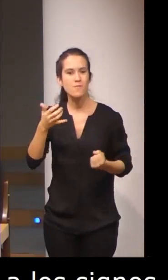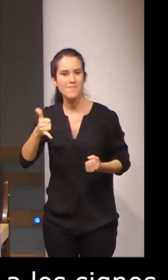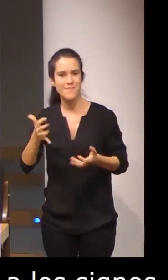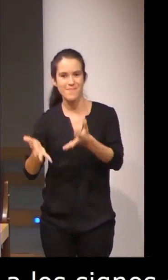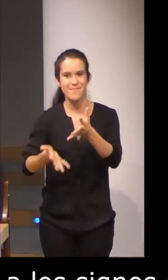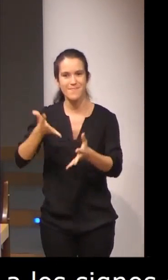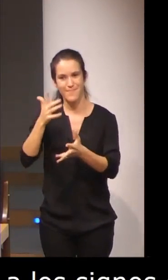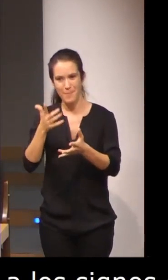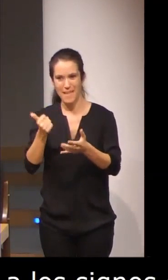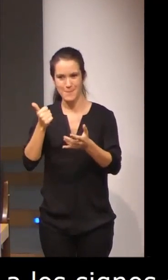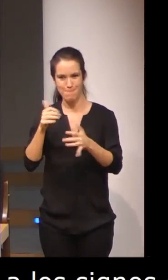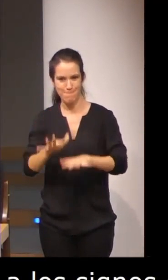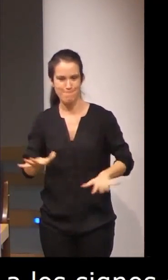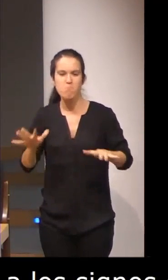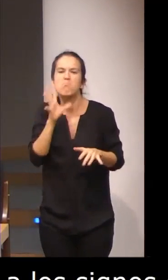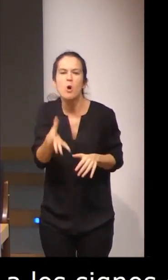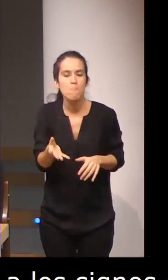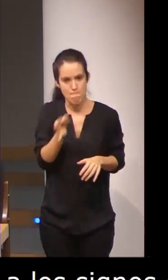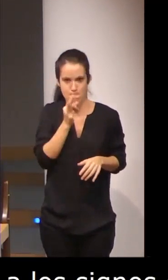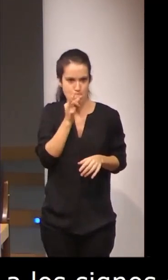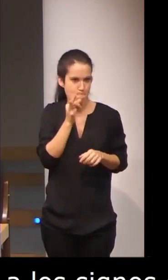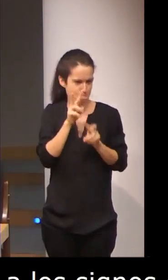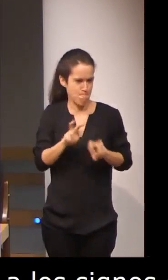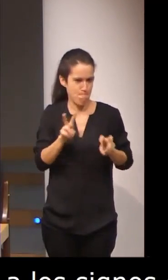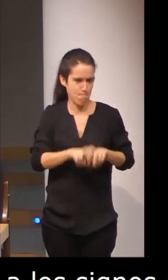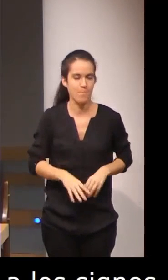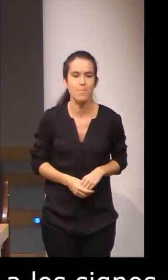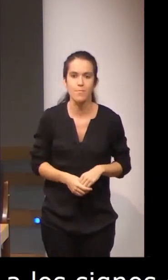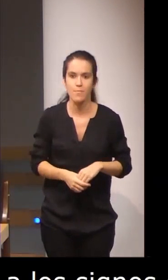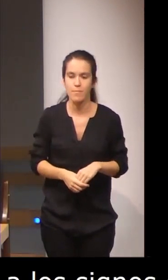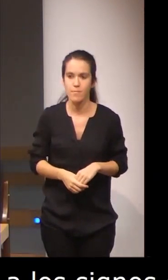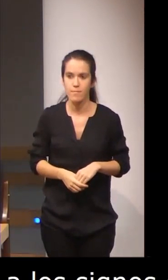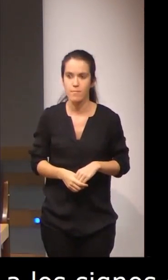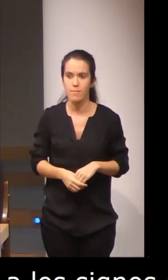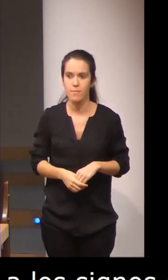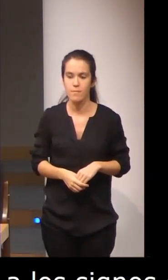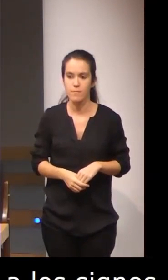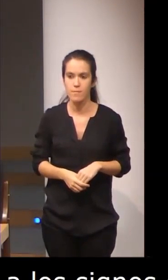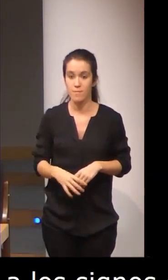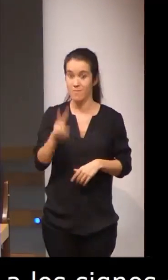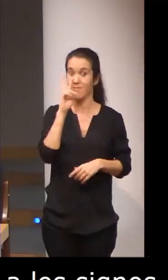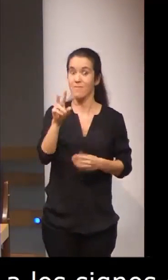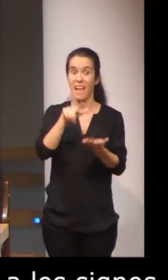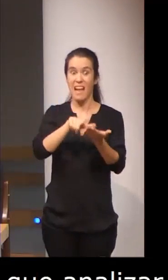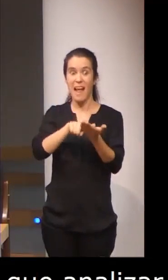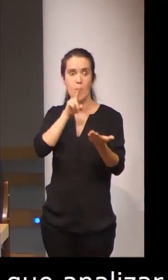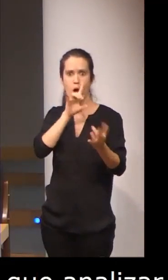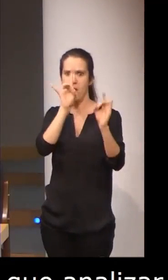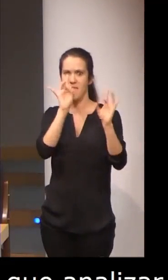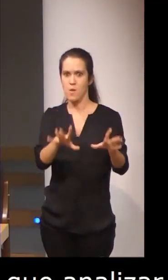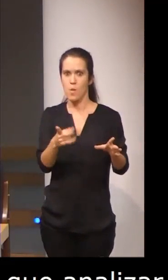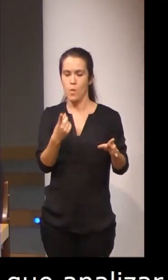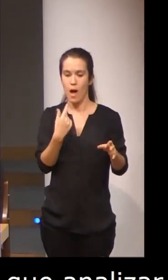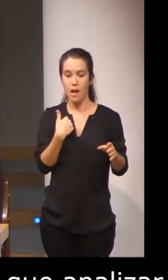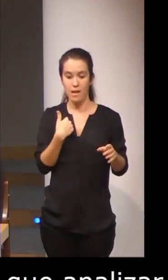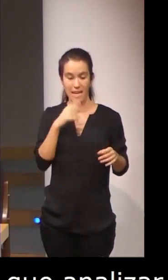otro aspecto a destacar es que parece que, igual que sucede en las lenguas orales, que hay una aceleración del vocabulario